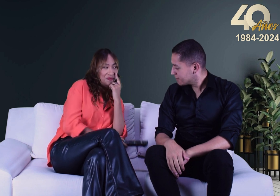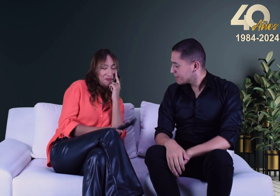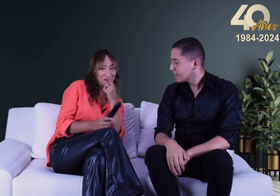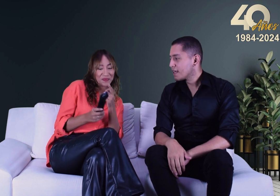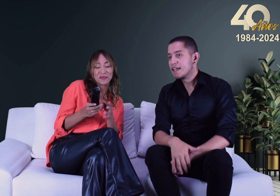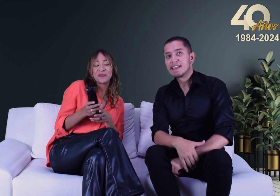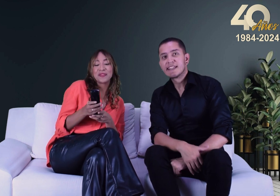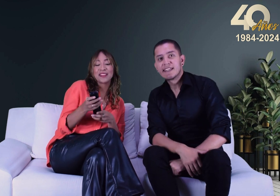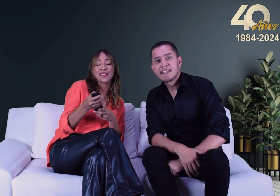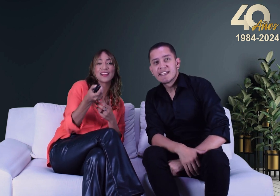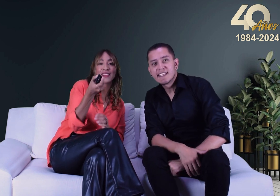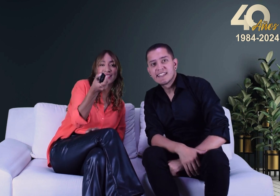profundización del tema.